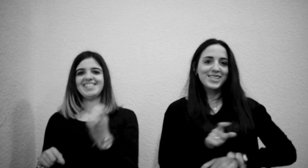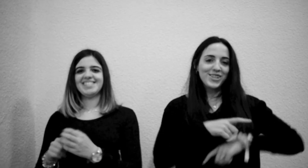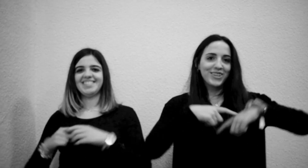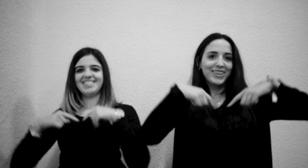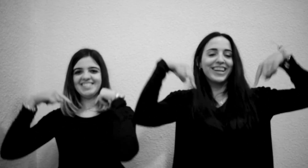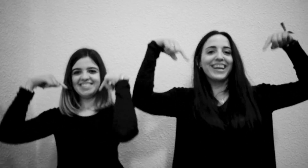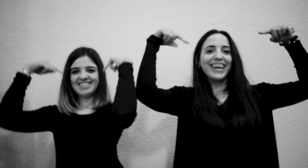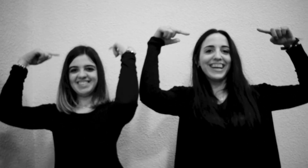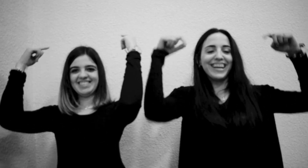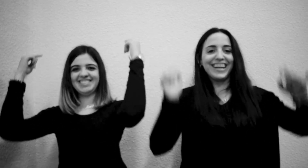sonreír